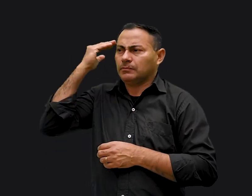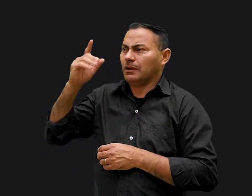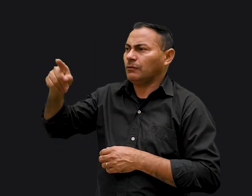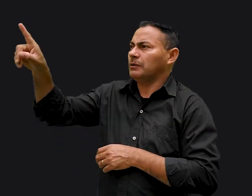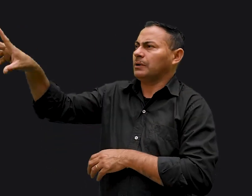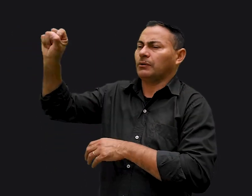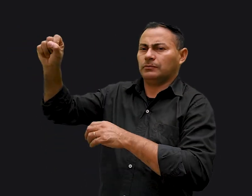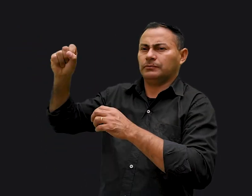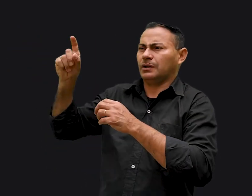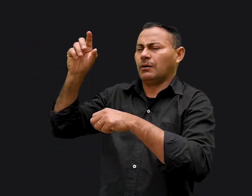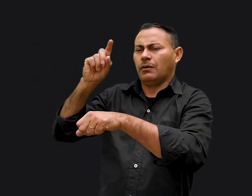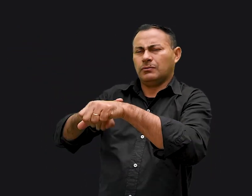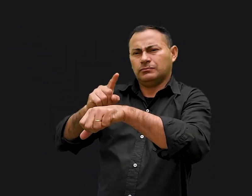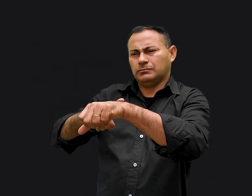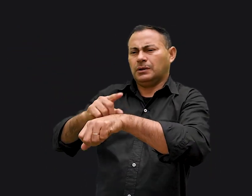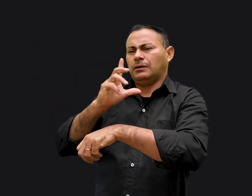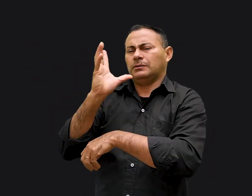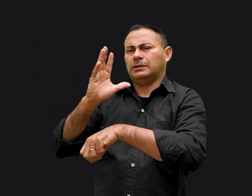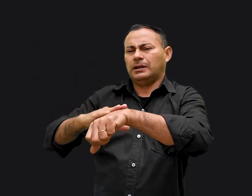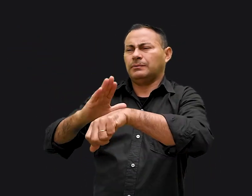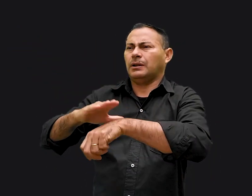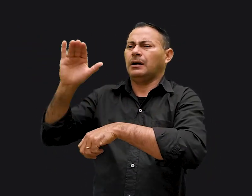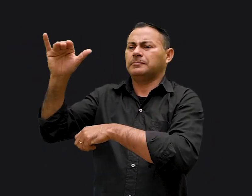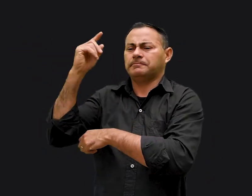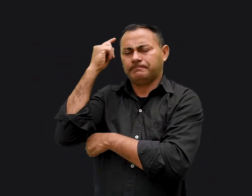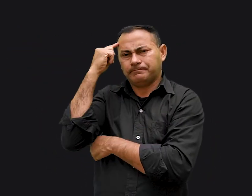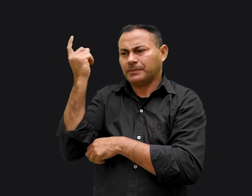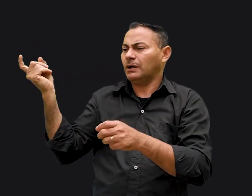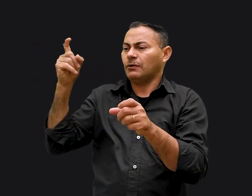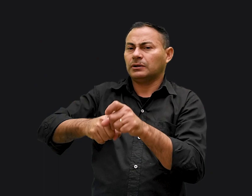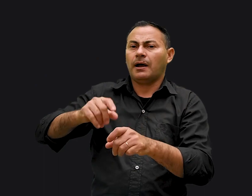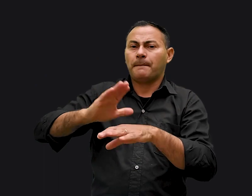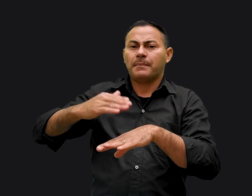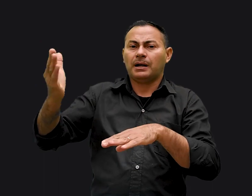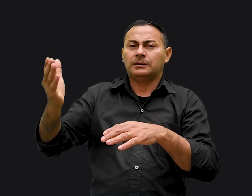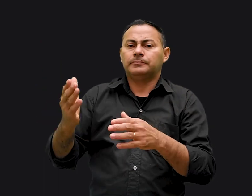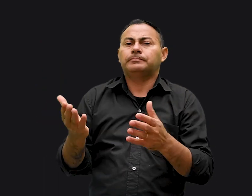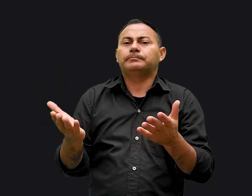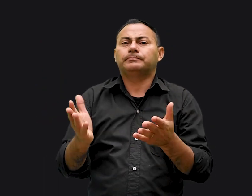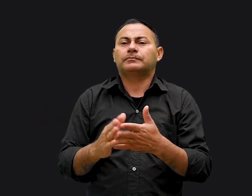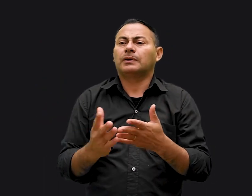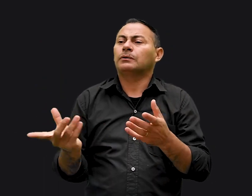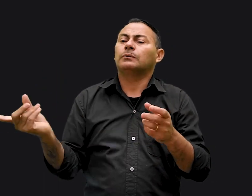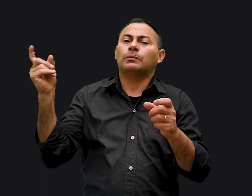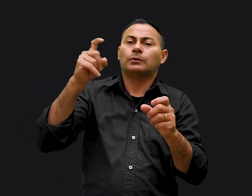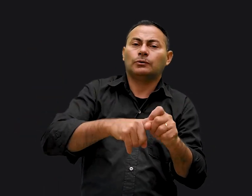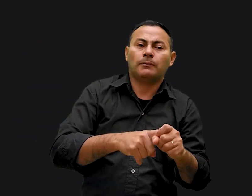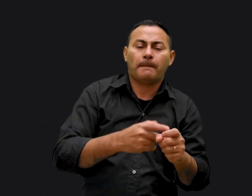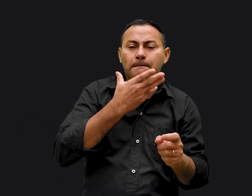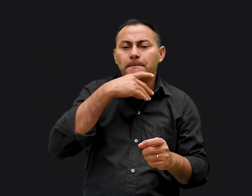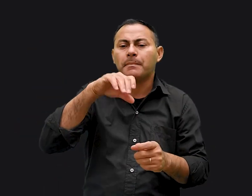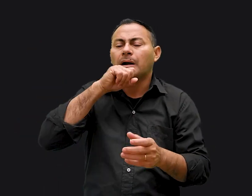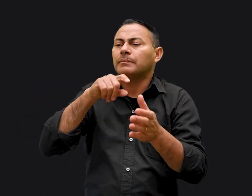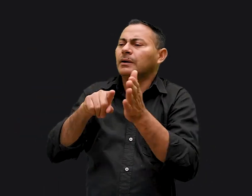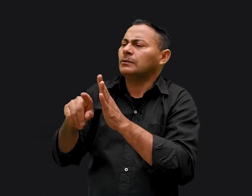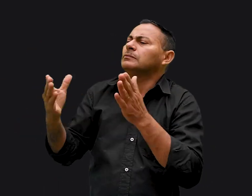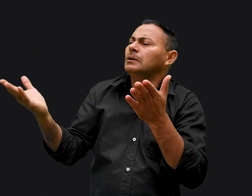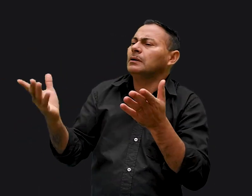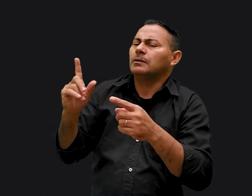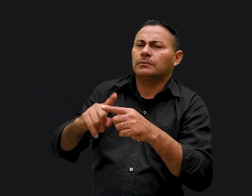foi ao sótão e ficou lá um longo tempo. Não voltava mais. Quando ele voltou, o pai perguntou Escuta, por